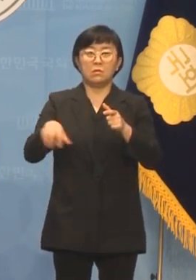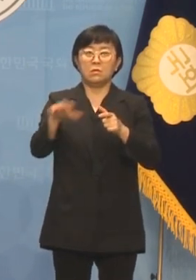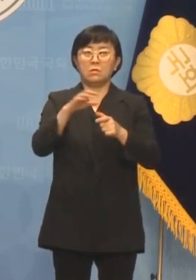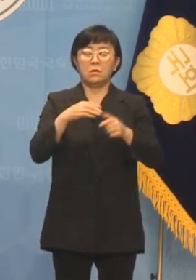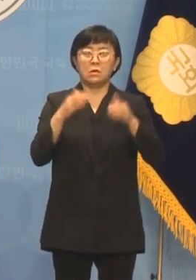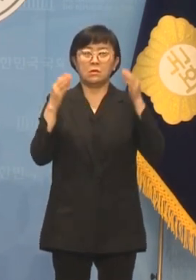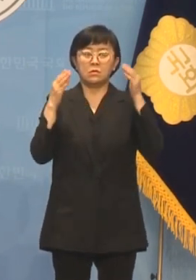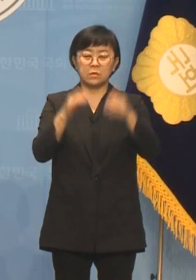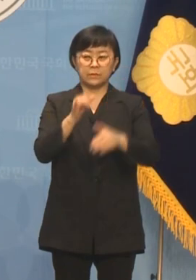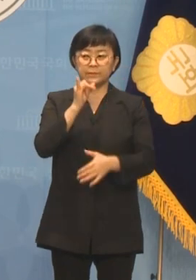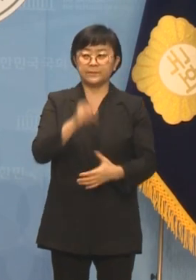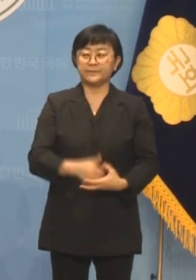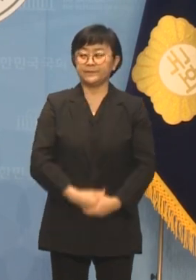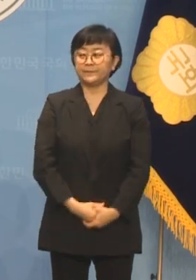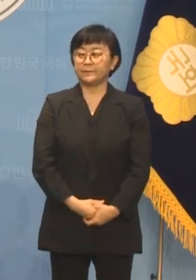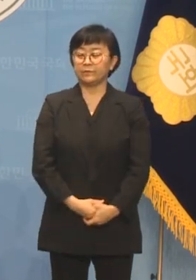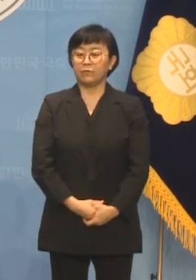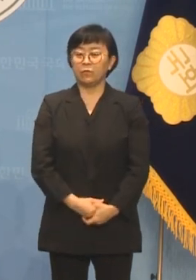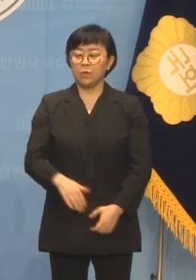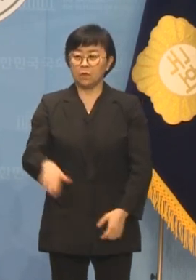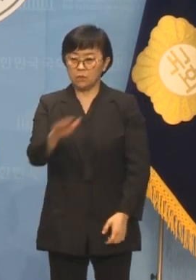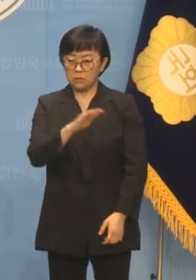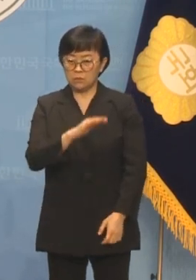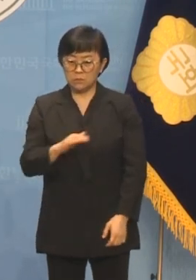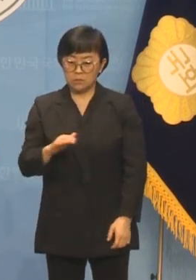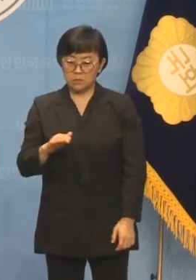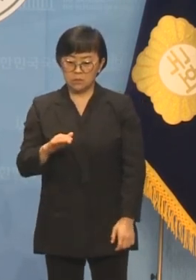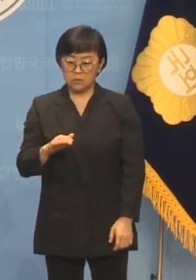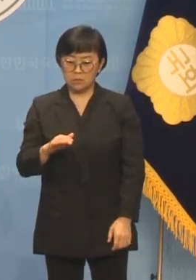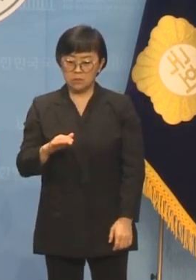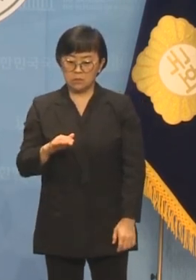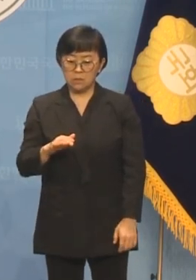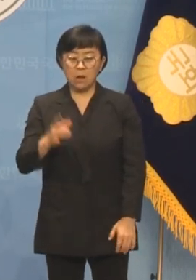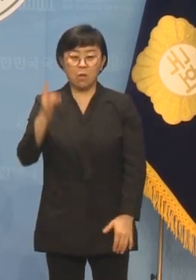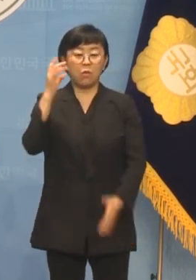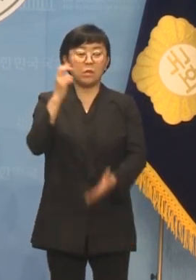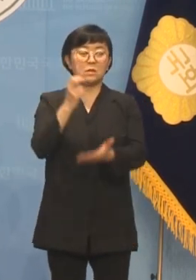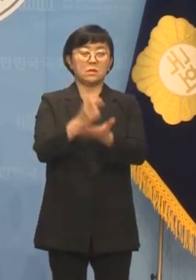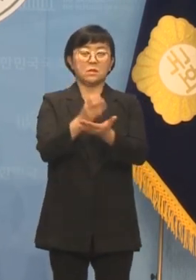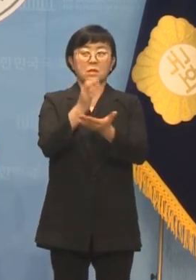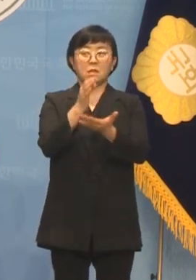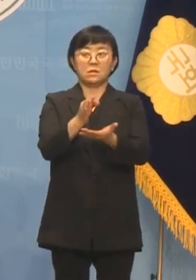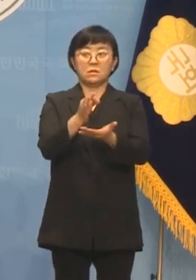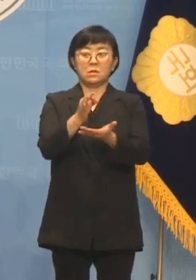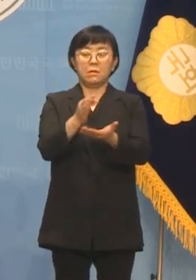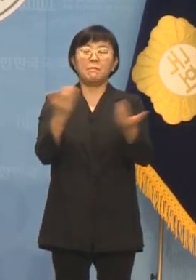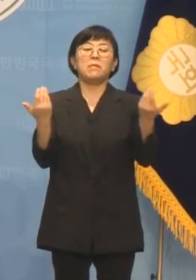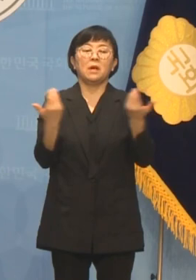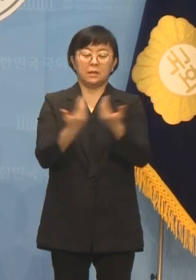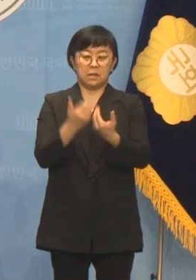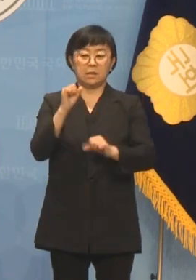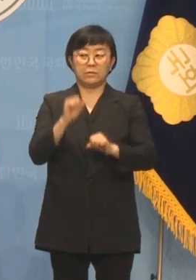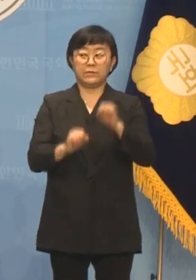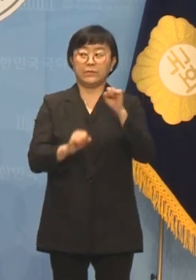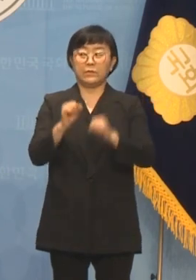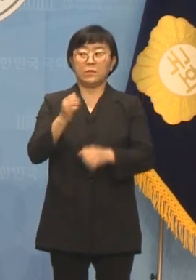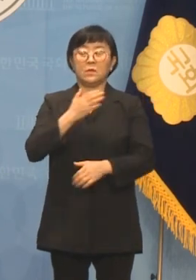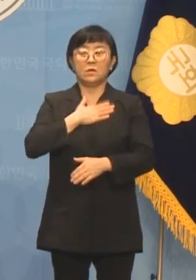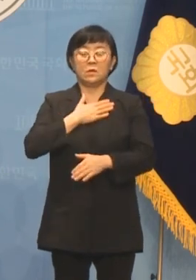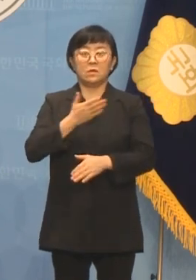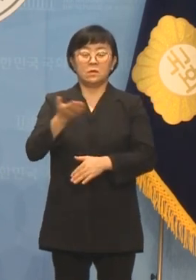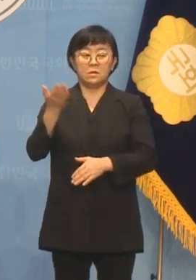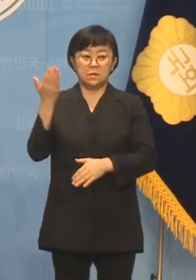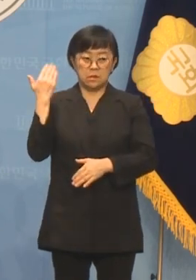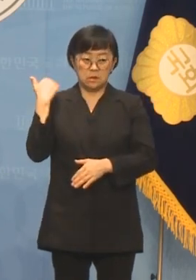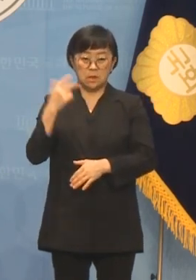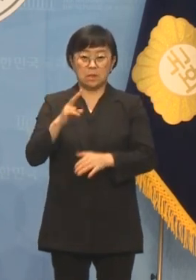맞추고 있습니다. 우리는 이런 우리의 원칙과 가치에 반하는 행위입니다. 저는 지난